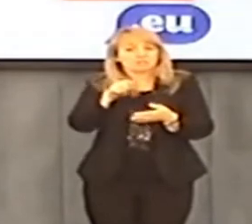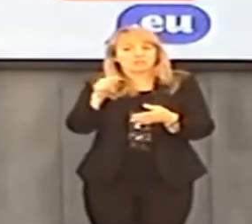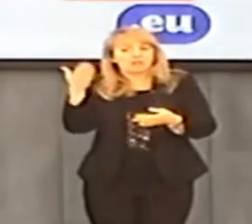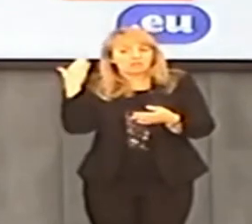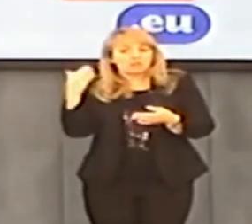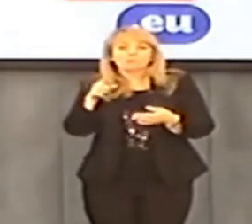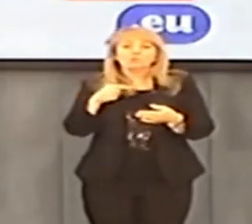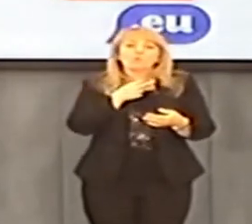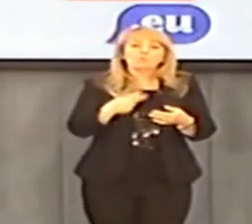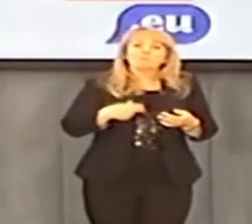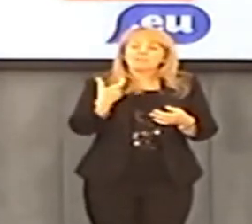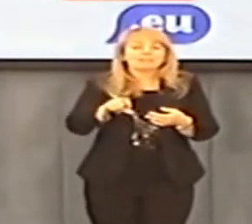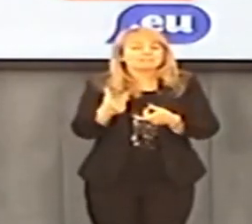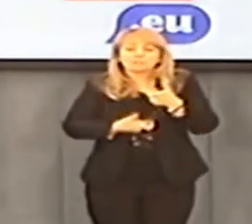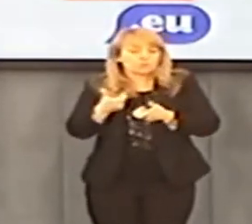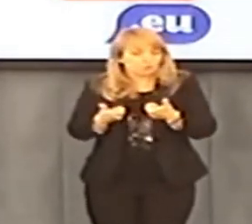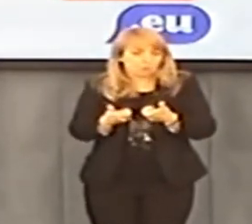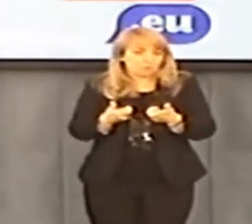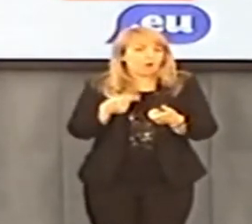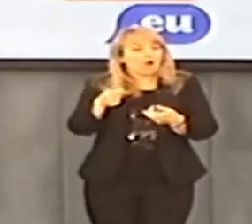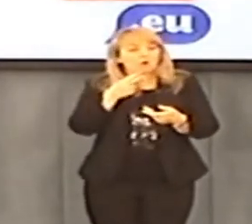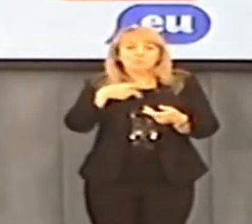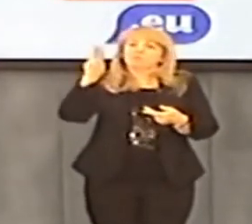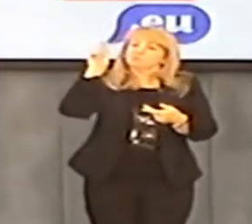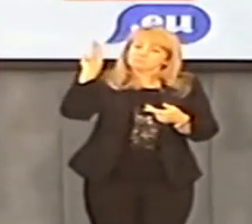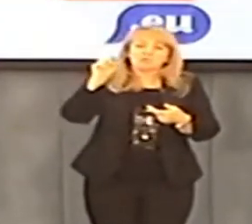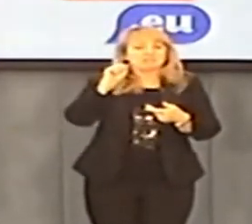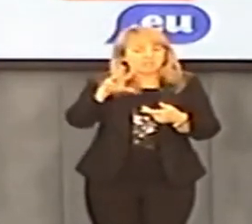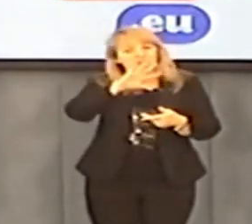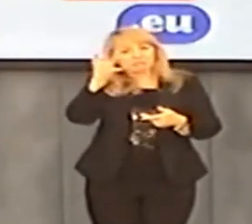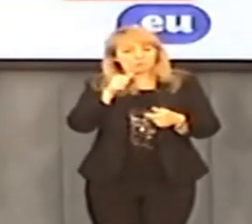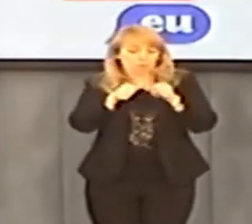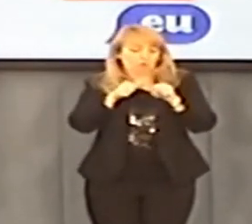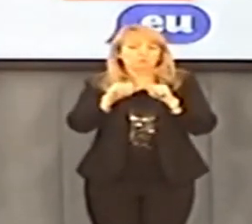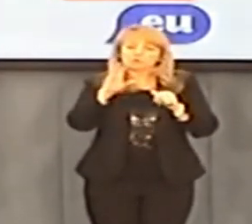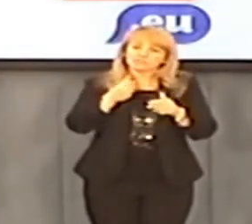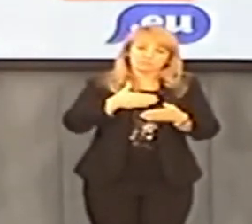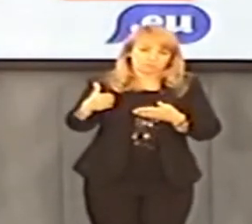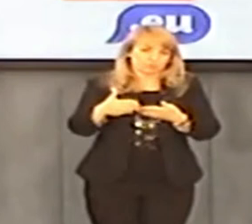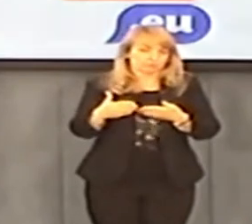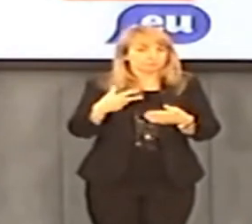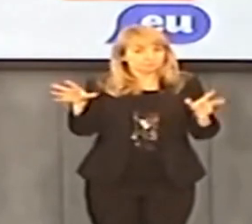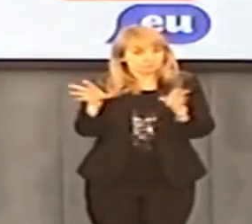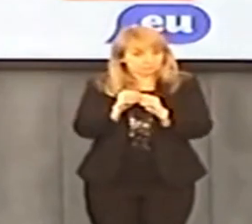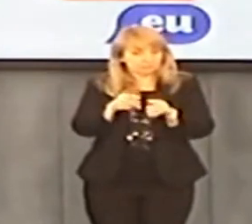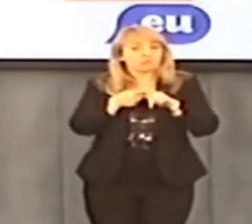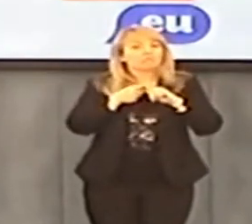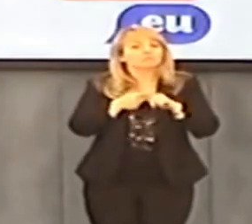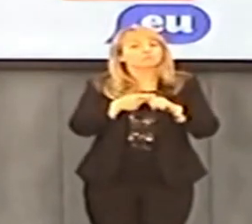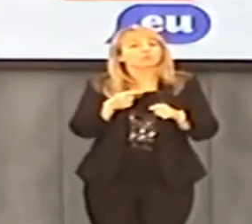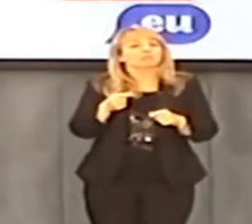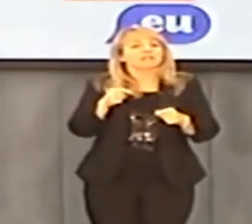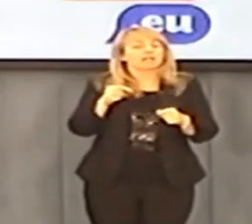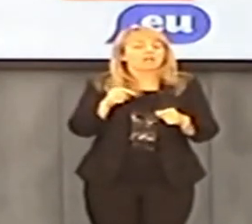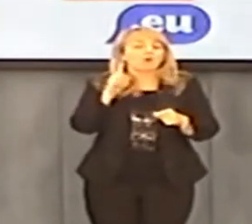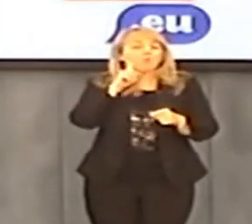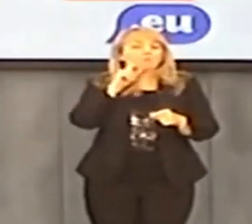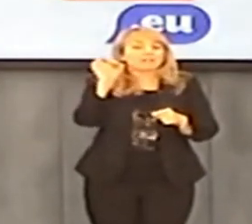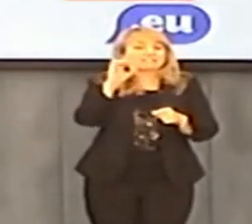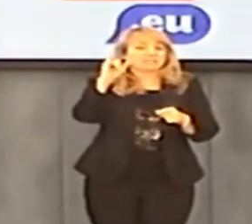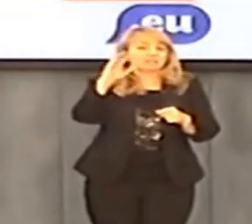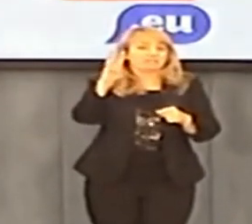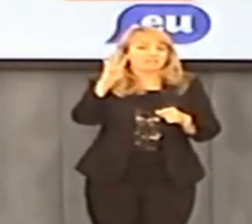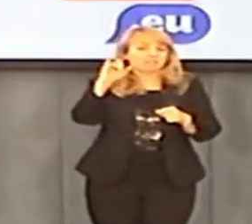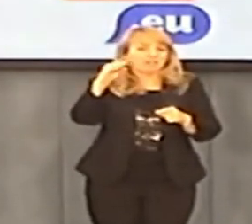co się zanosi, nie zrobił nic w tej sprawie, a zapewniał, że wszystko jest świetne i pod kontrolą. Więc wspólnie z Markiem Siwcem spotkaliśmy się z Laszlo